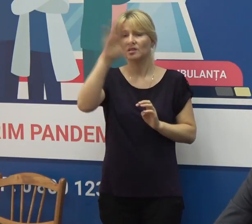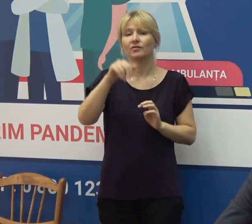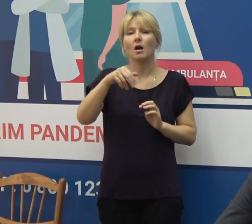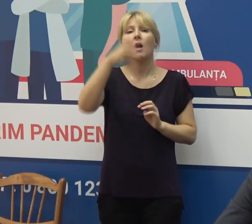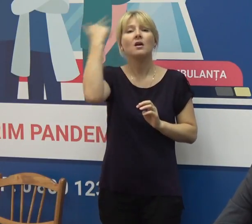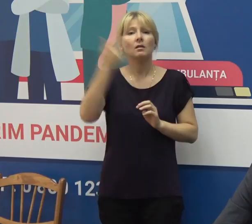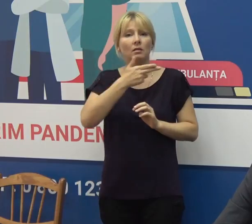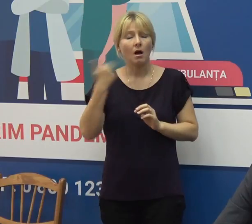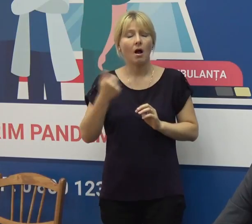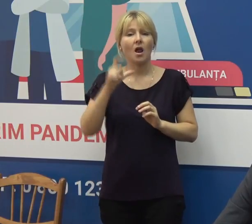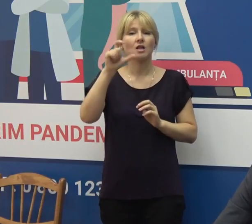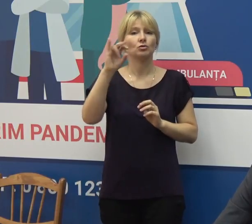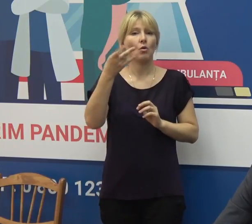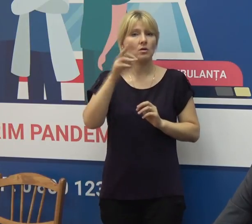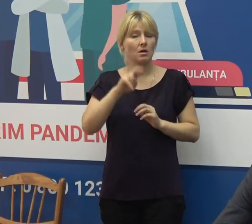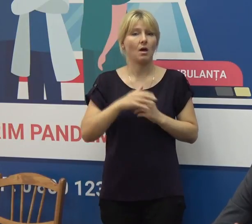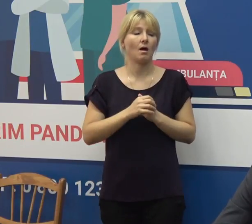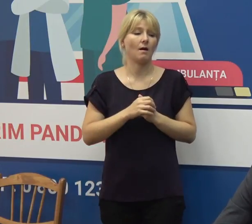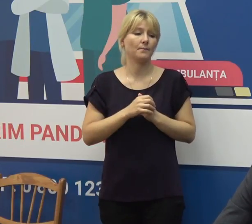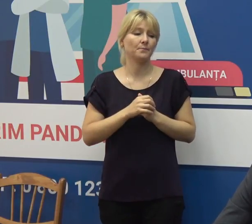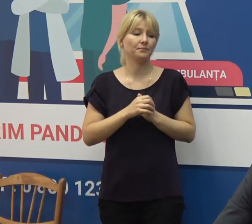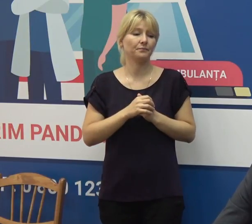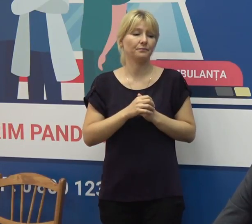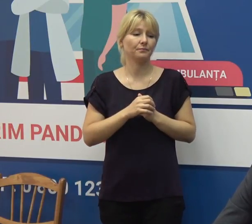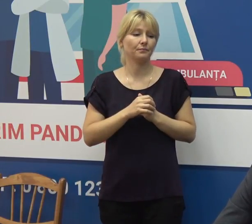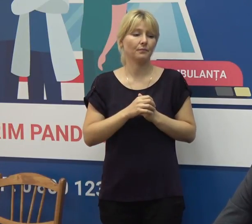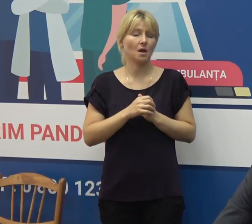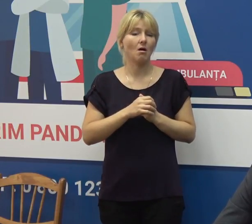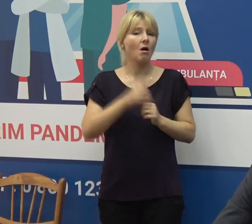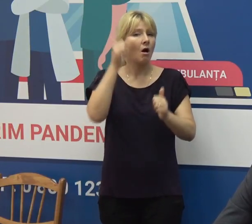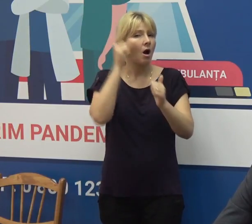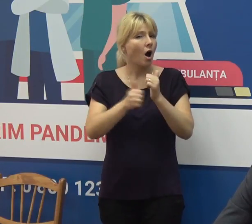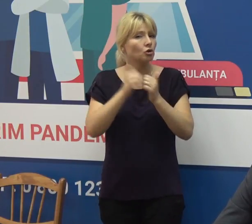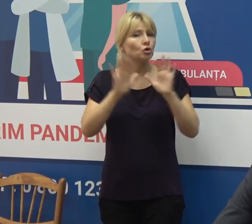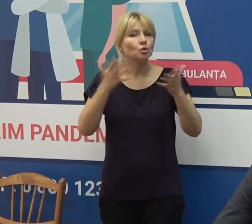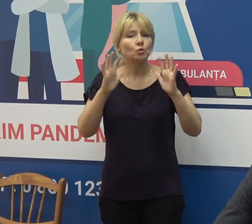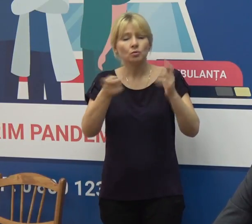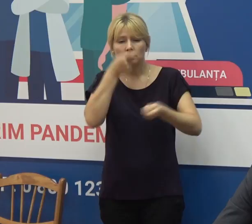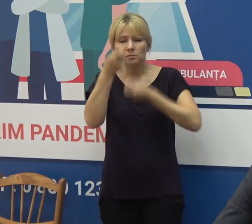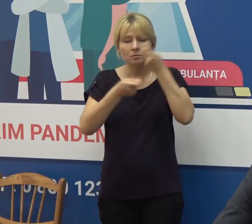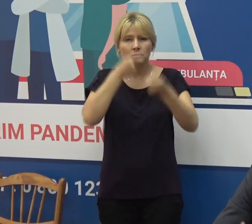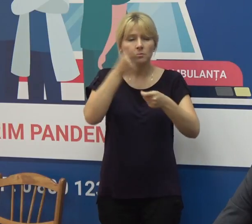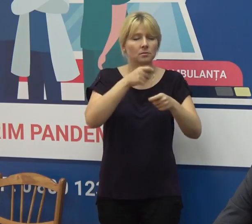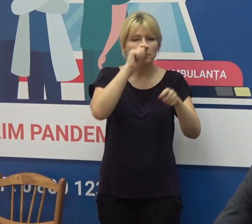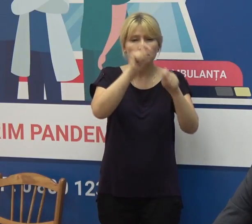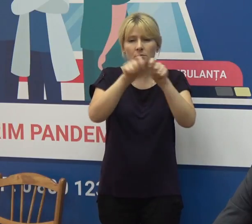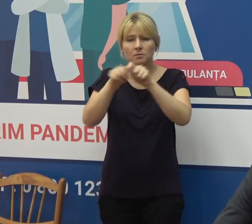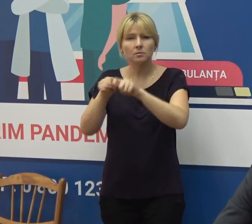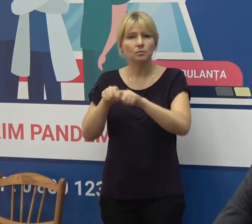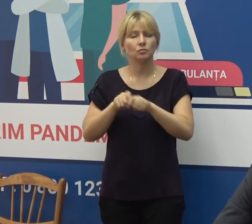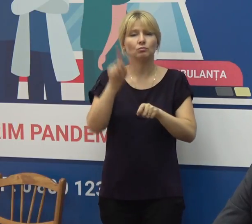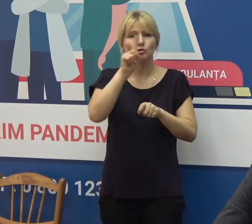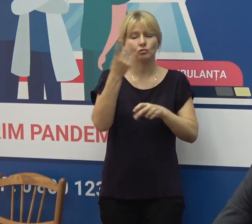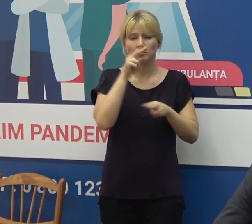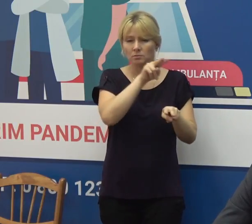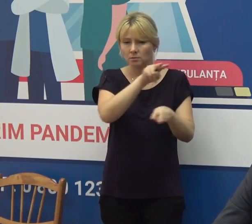Estonia, Finlandia și Lituania. Fiecare caz este monitorizat minuțios, anume acest lucru permite relativ ținerea sub